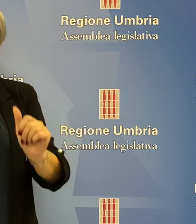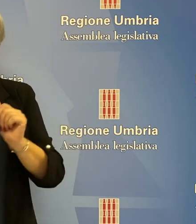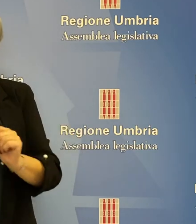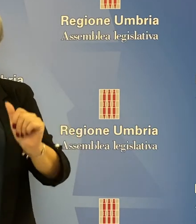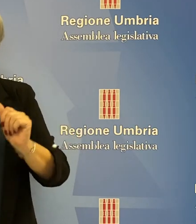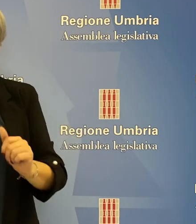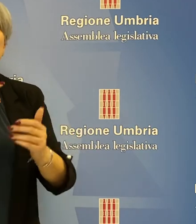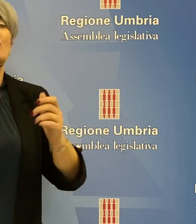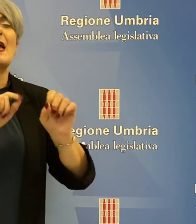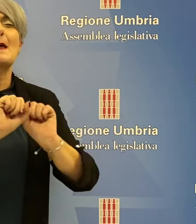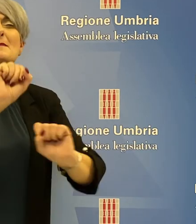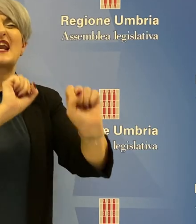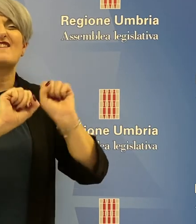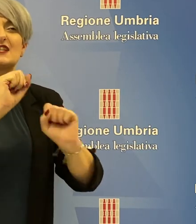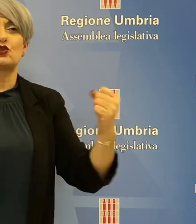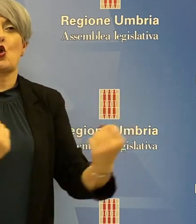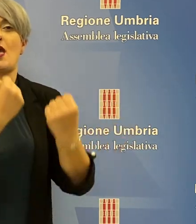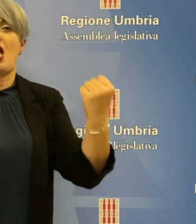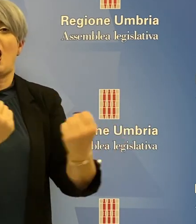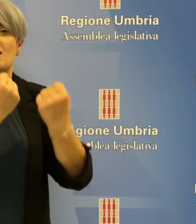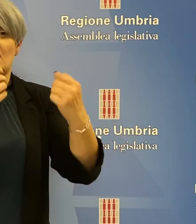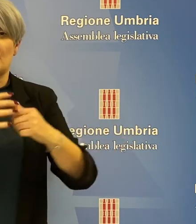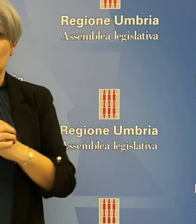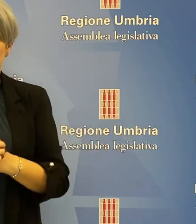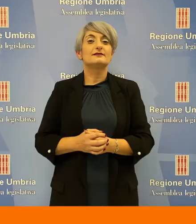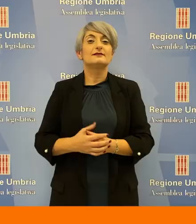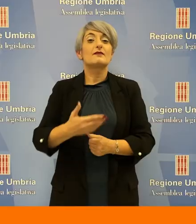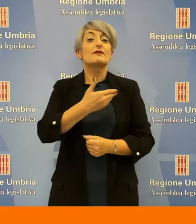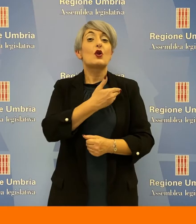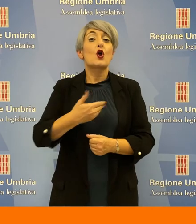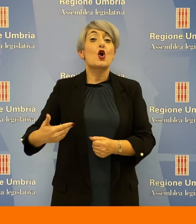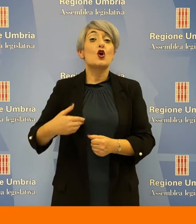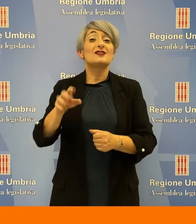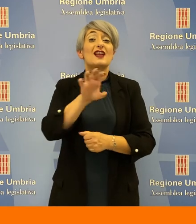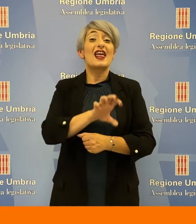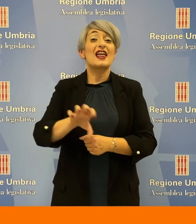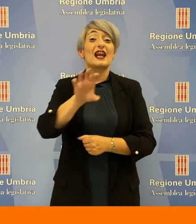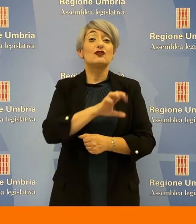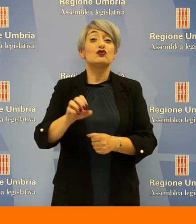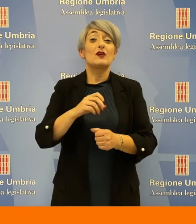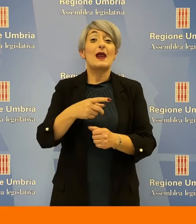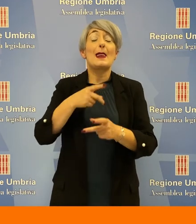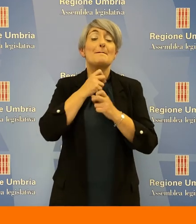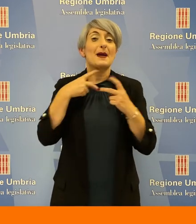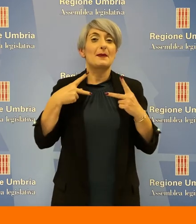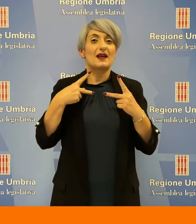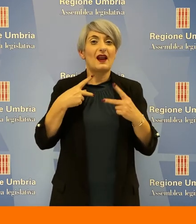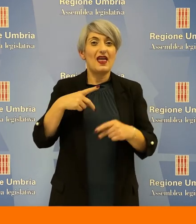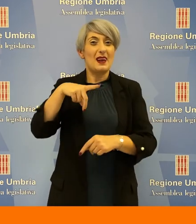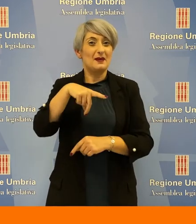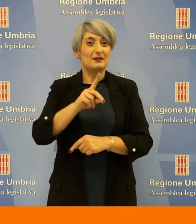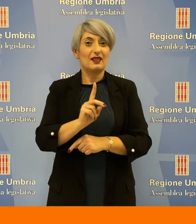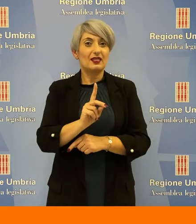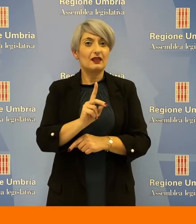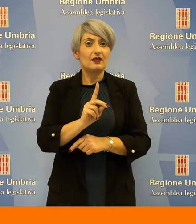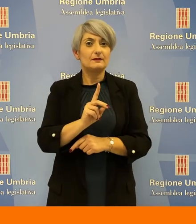Il consigliere regionale Fabio Paparelli del Partito Democratico annuncia un'interrogazione per conoscere le